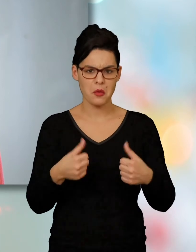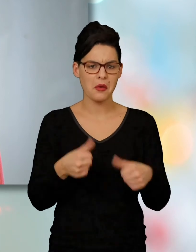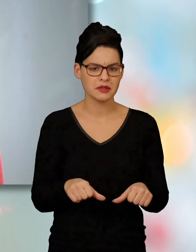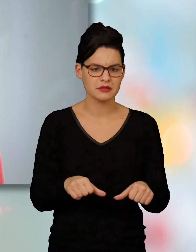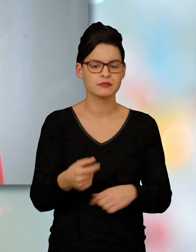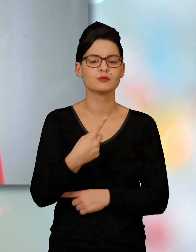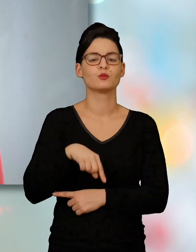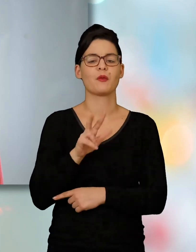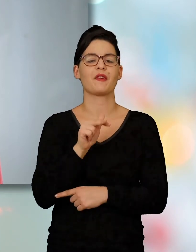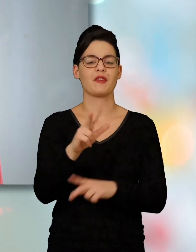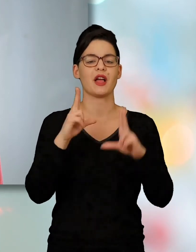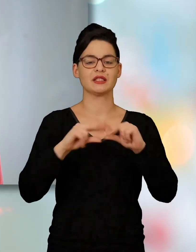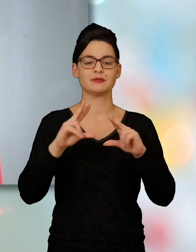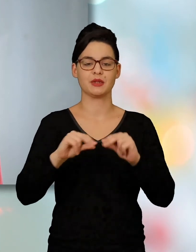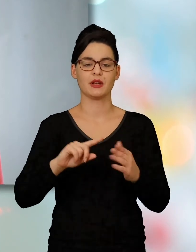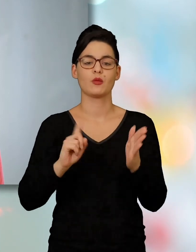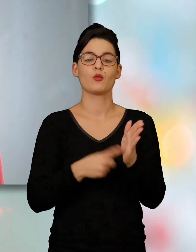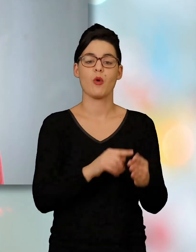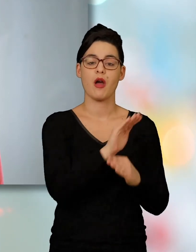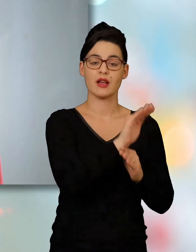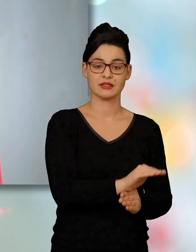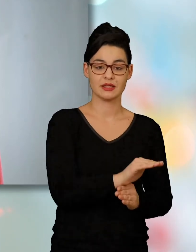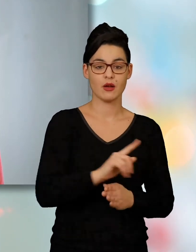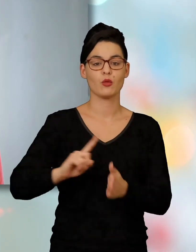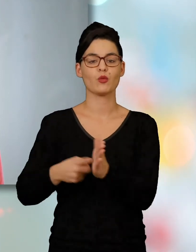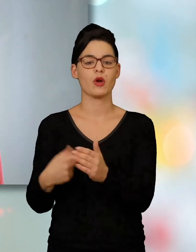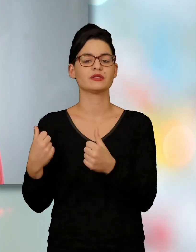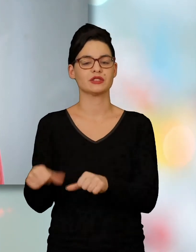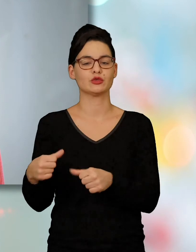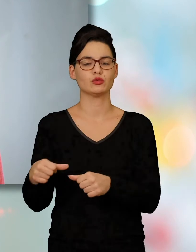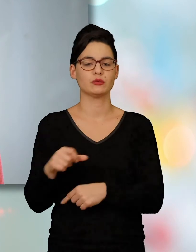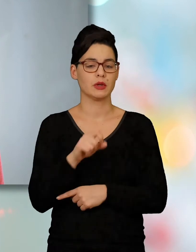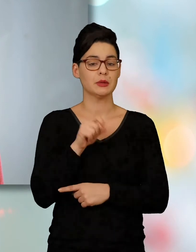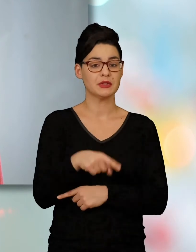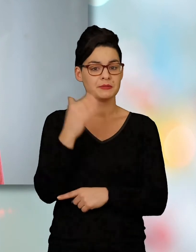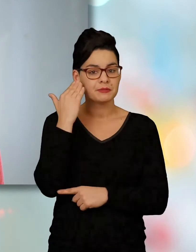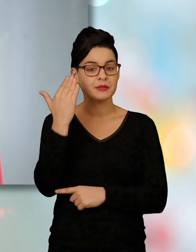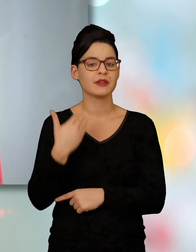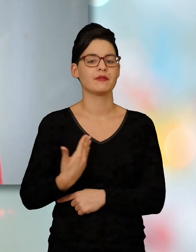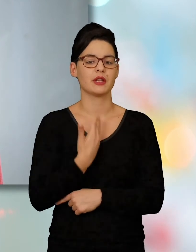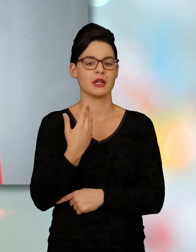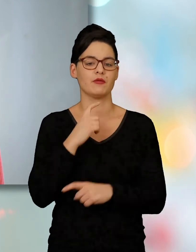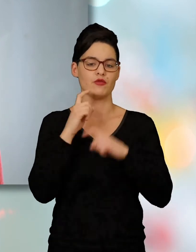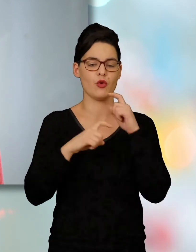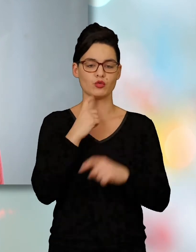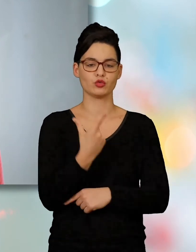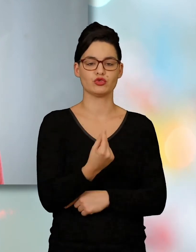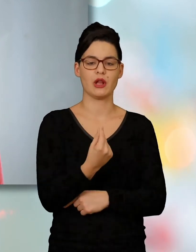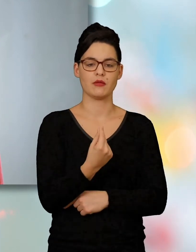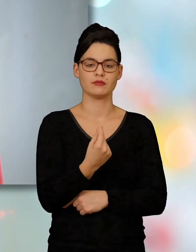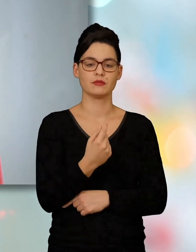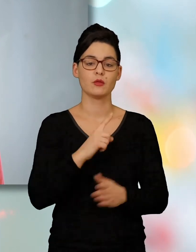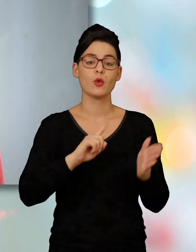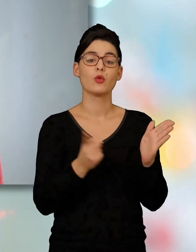? Nous allons vous parler du droit d'asile et du droit au séjour dans le cas où vous êtes victime de violence conjugale.